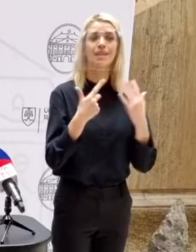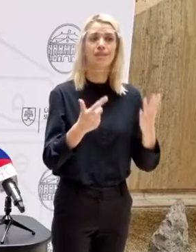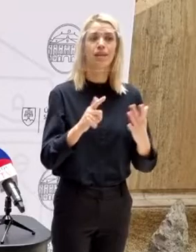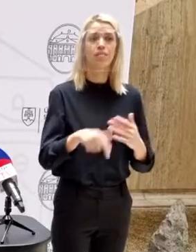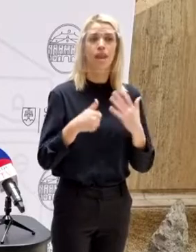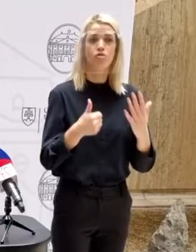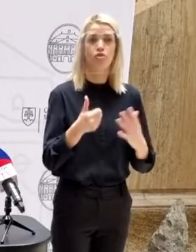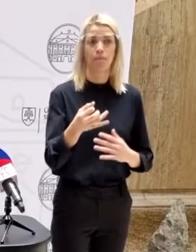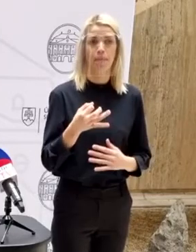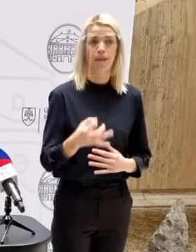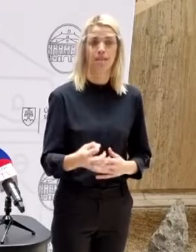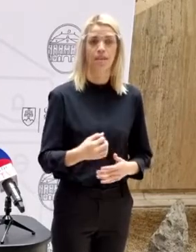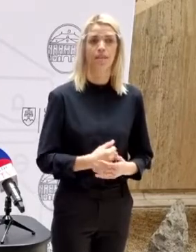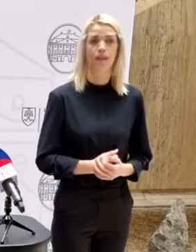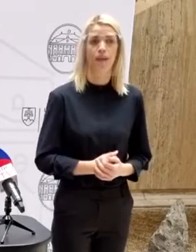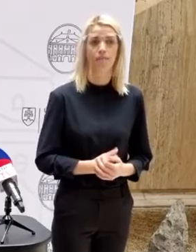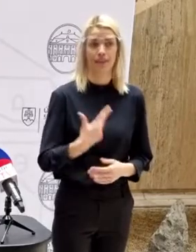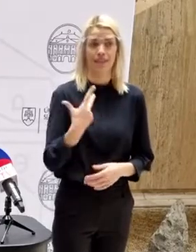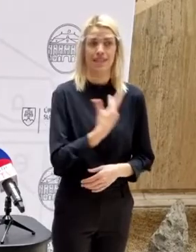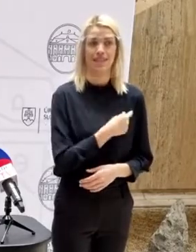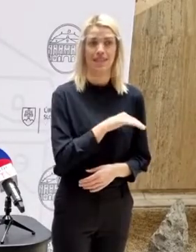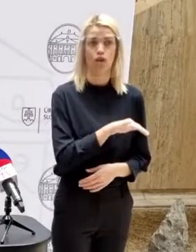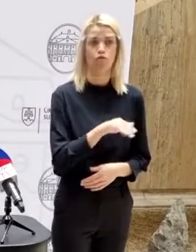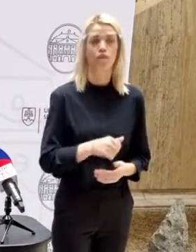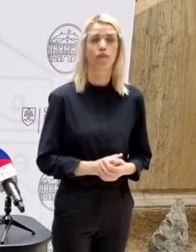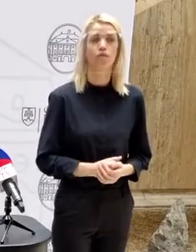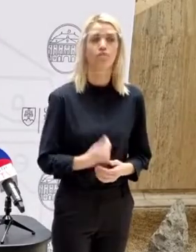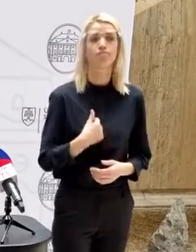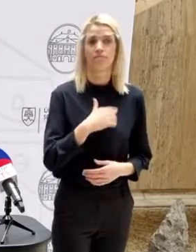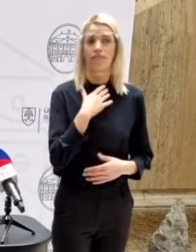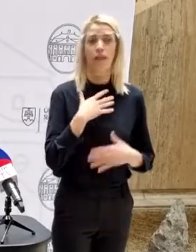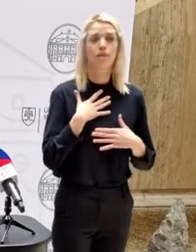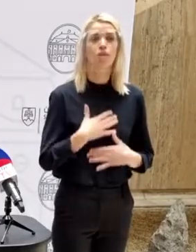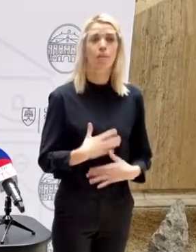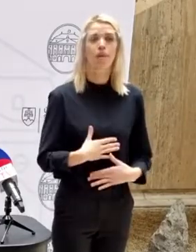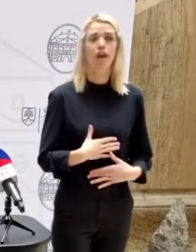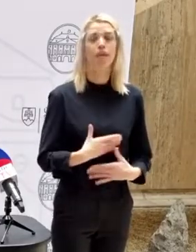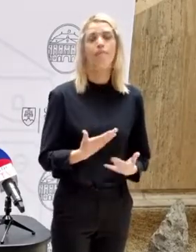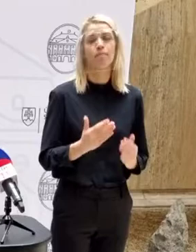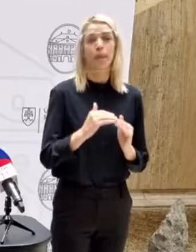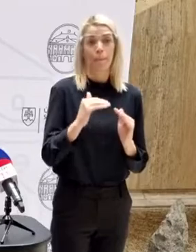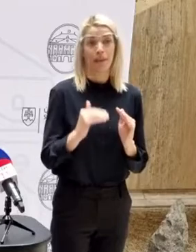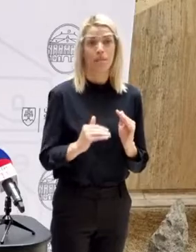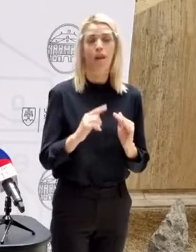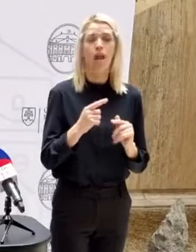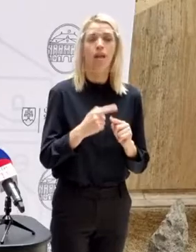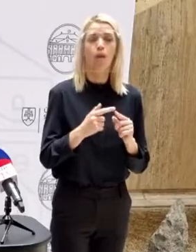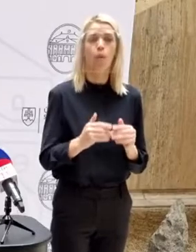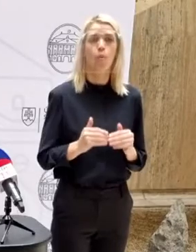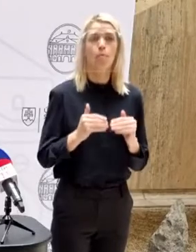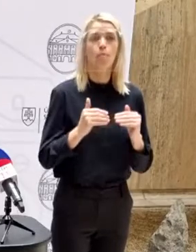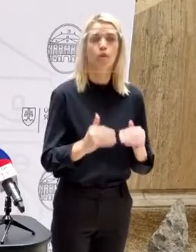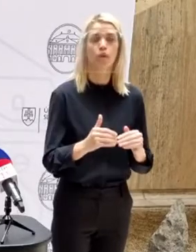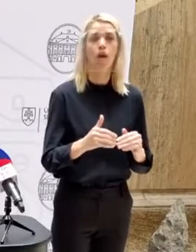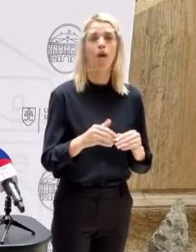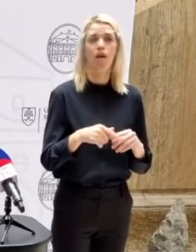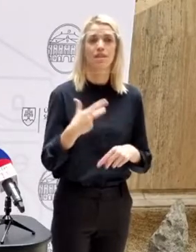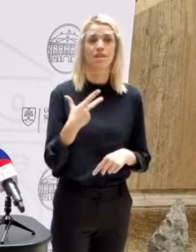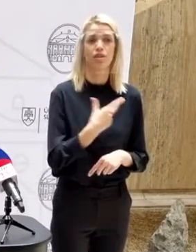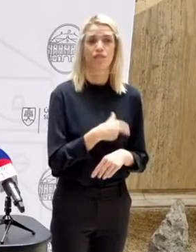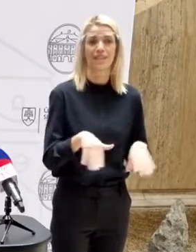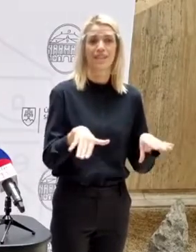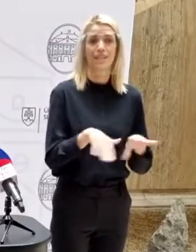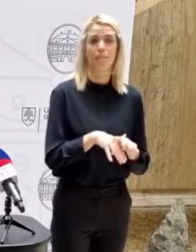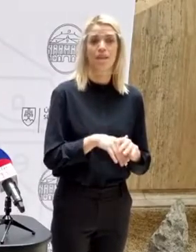,6 % zaočkovanosti. Ja som veľmi rád, že sa, síce minimálne, ale posunulo sa aj zaočkovanosť zamestnancov